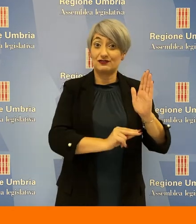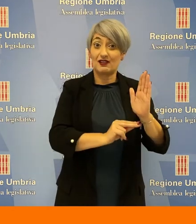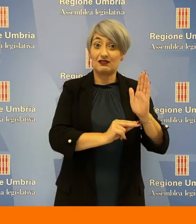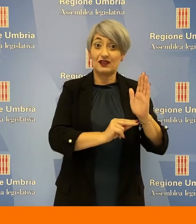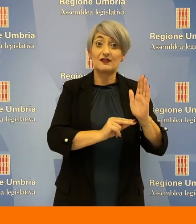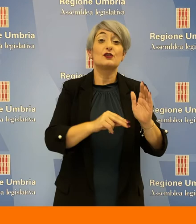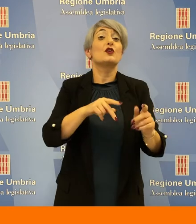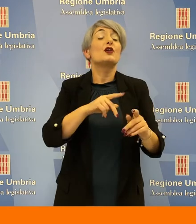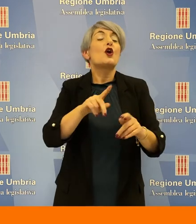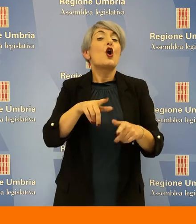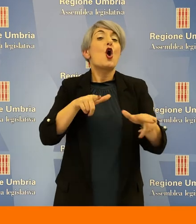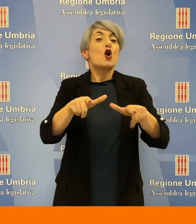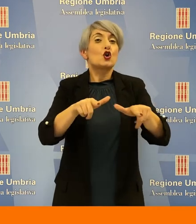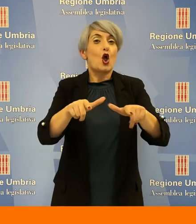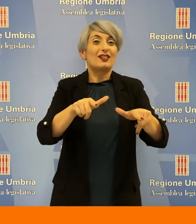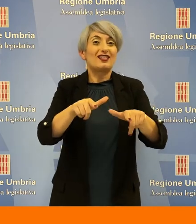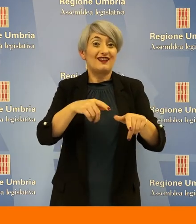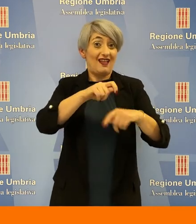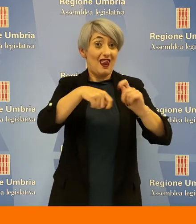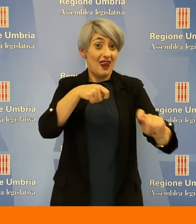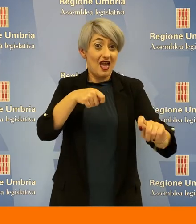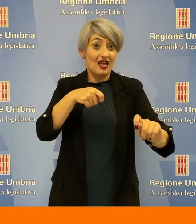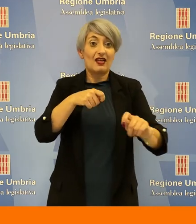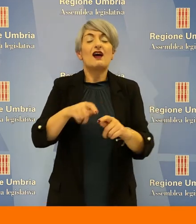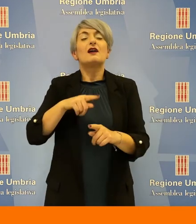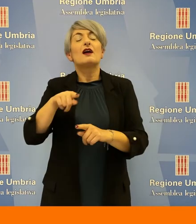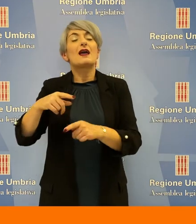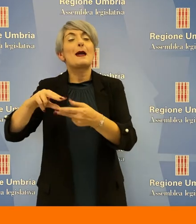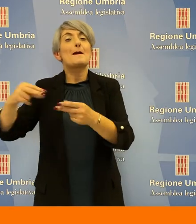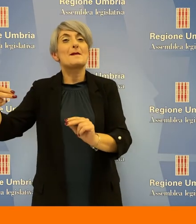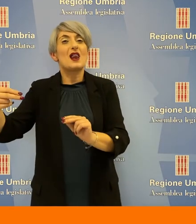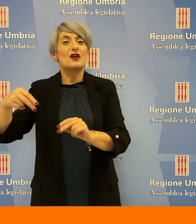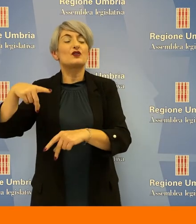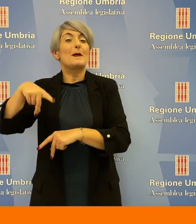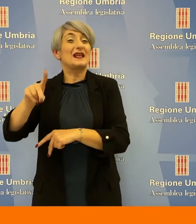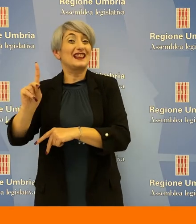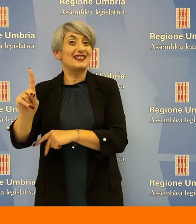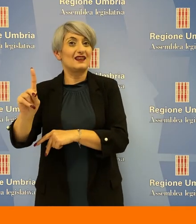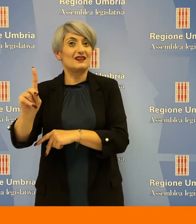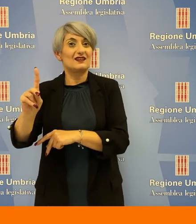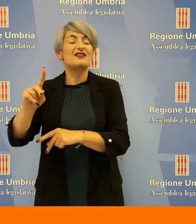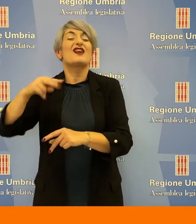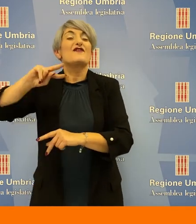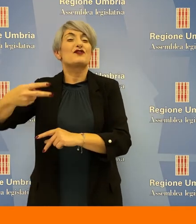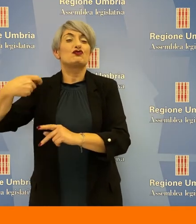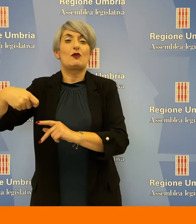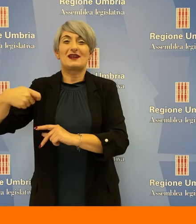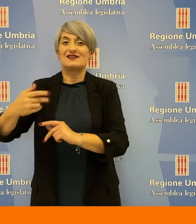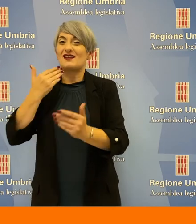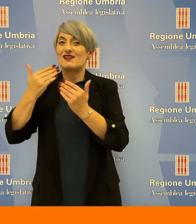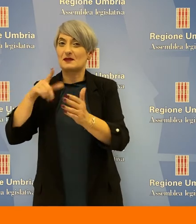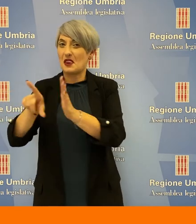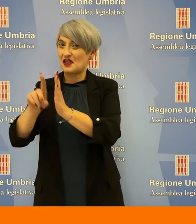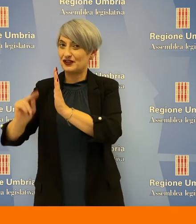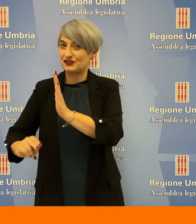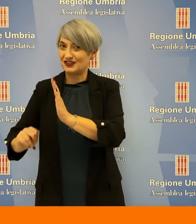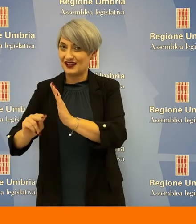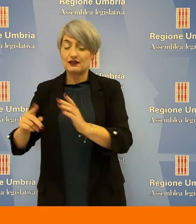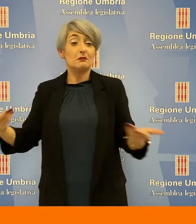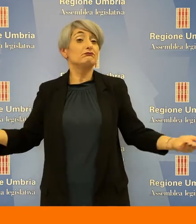Meloni del Partito Democratico, vicepresidente dell'Assemblea Legislativa. Squarta, in una nota, ha rimarcato il fatto che